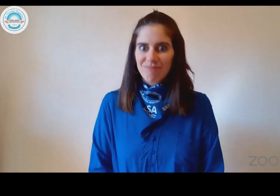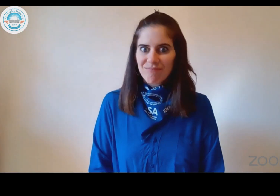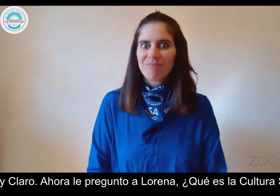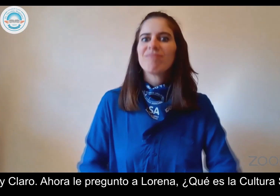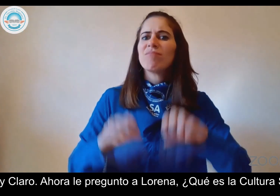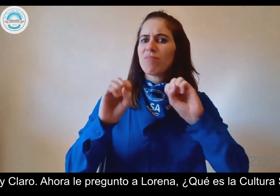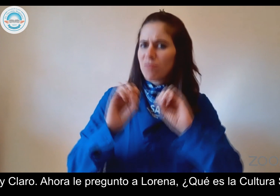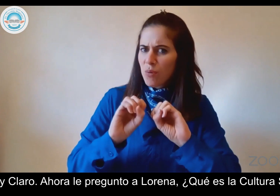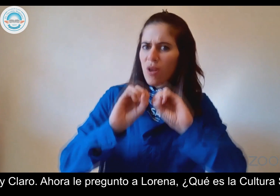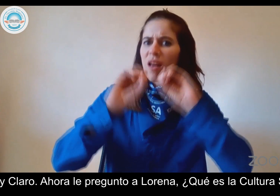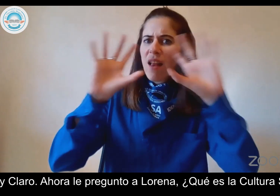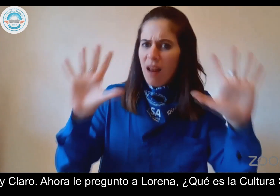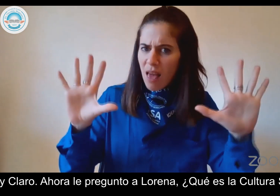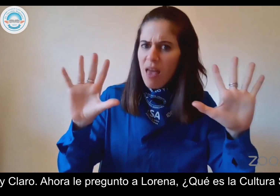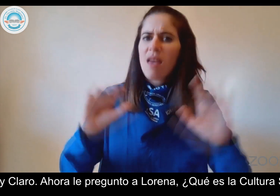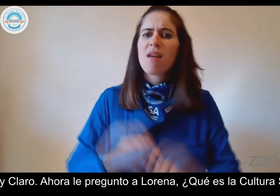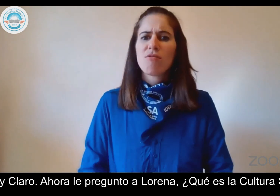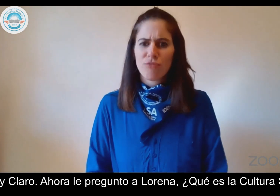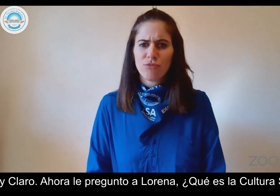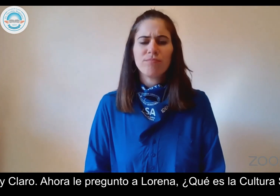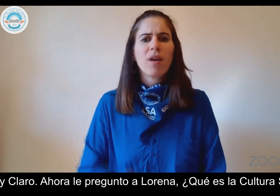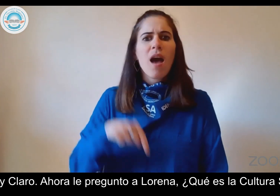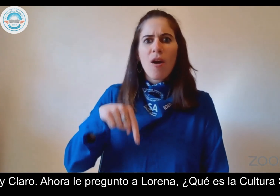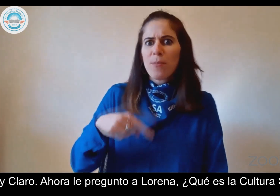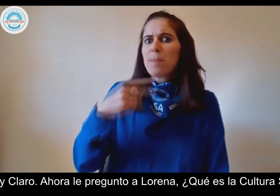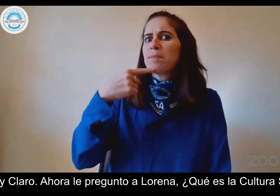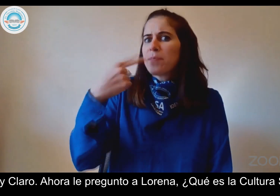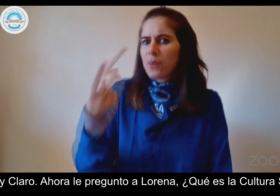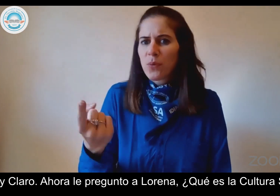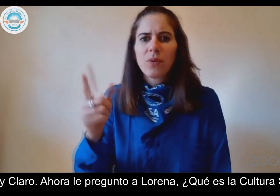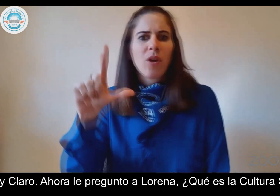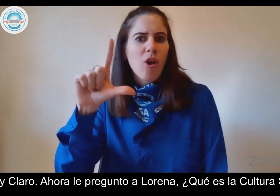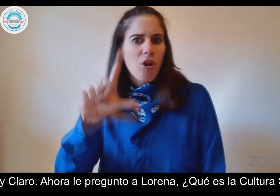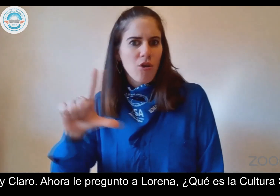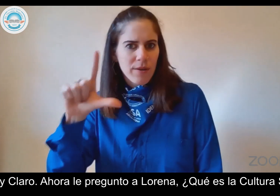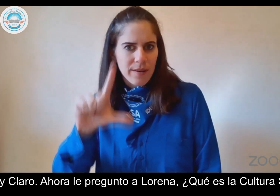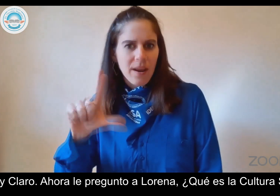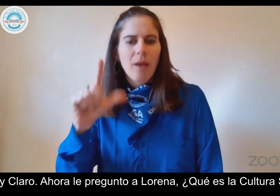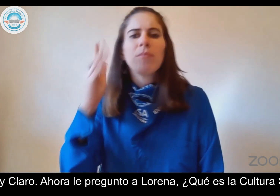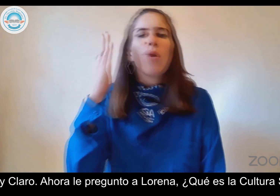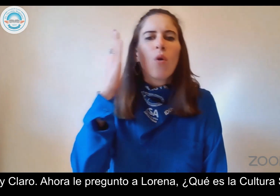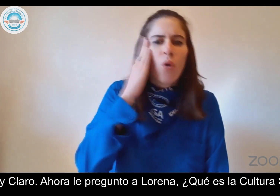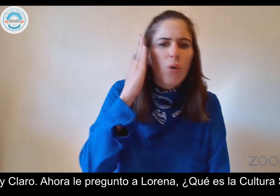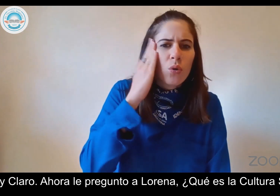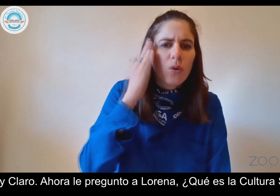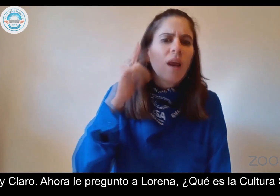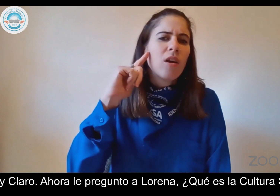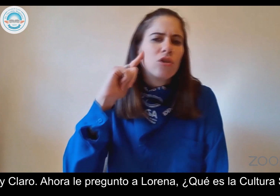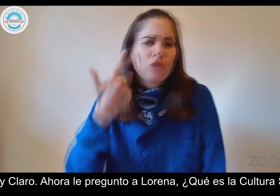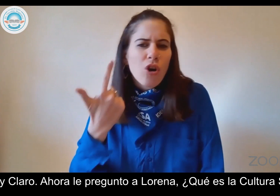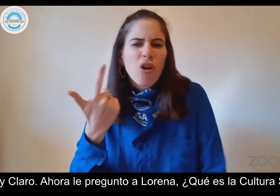Muy claro. Ahora le pregunto a Lorena, ¿qué es la cultura sorda?